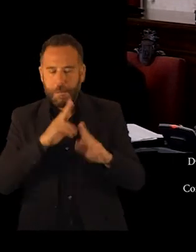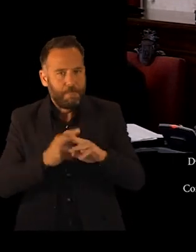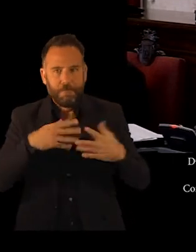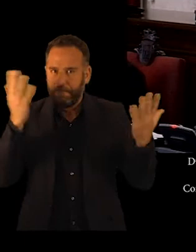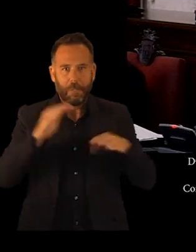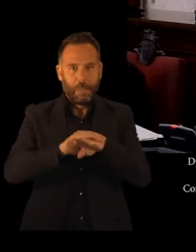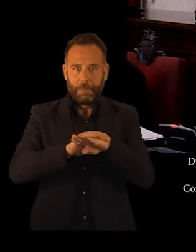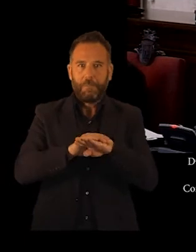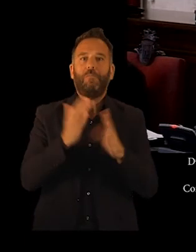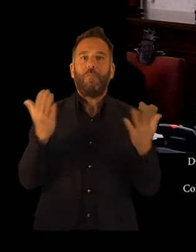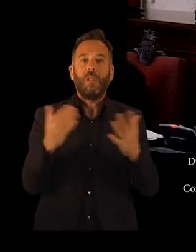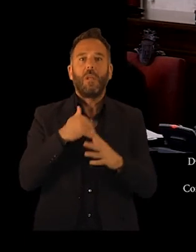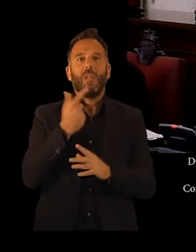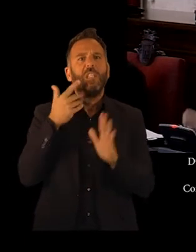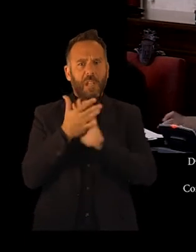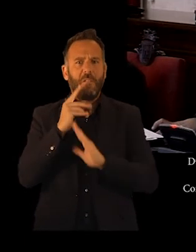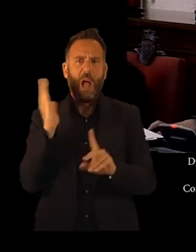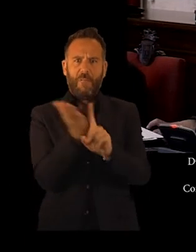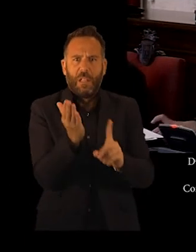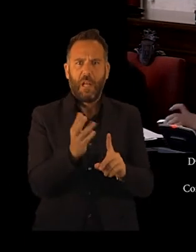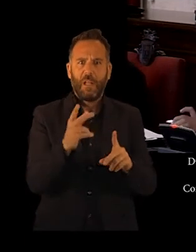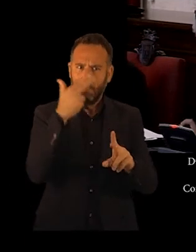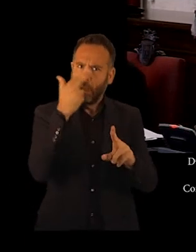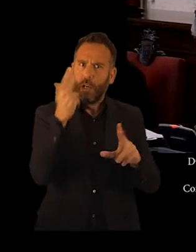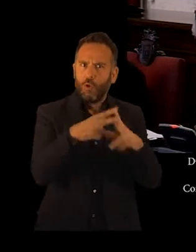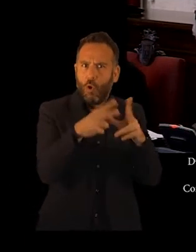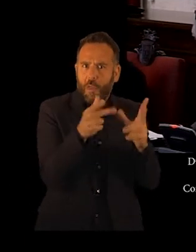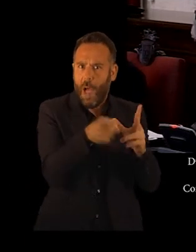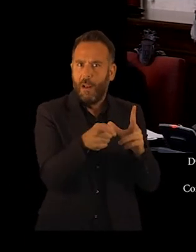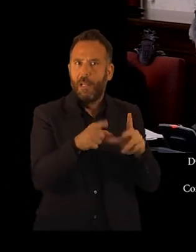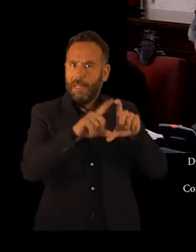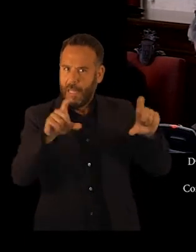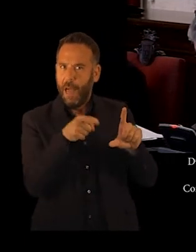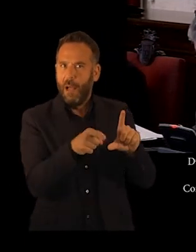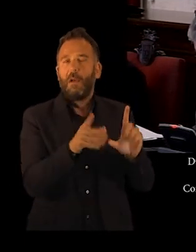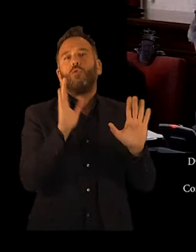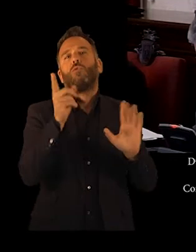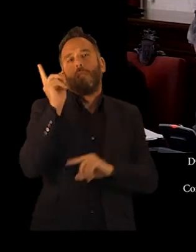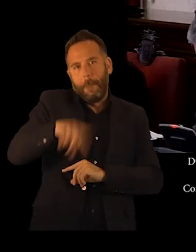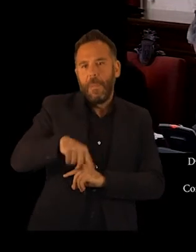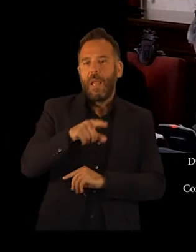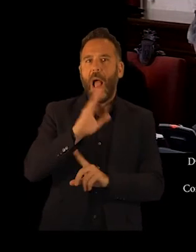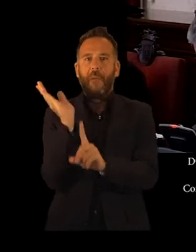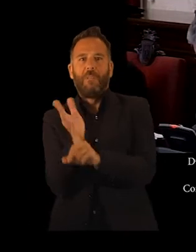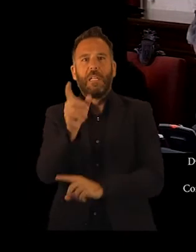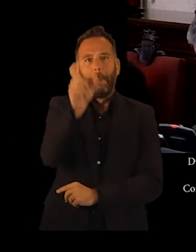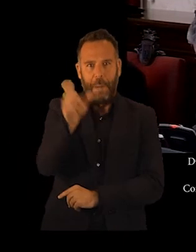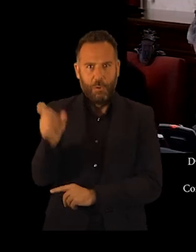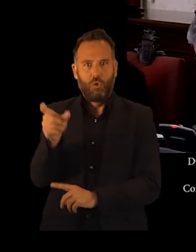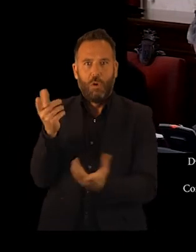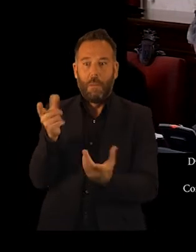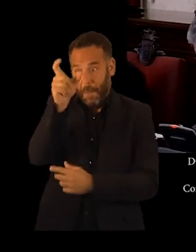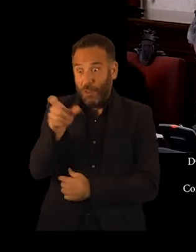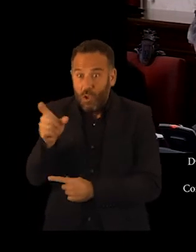Esto es puesto porque concurren a las zonas de interés social, y no solo por el cadácter de interés social de la asociación, sino a las personas a las que va destinada, personas